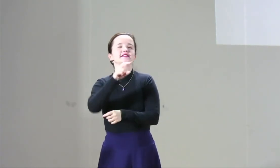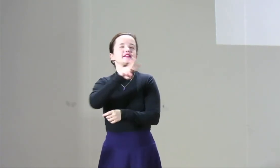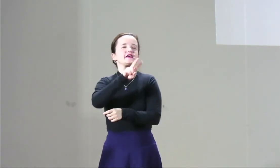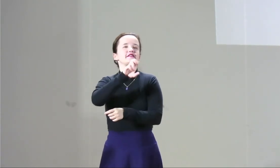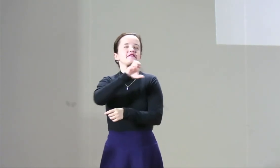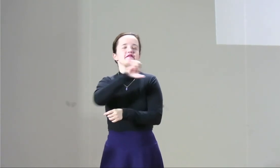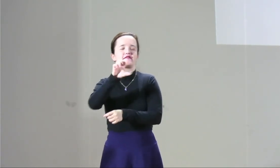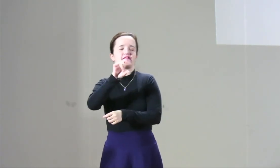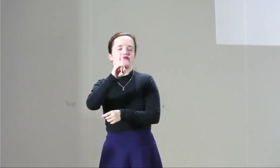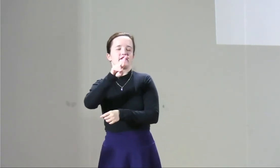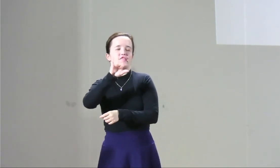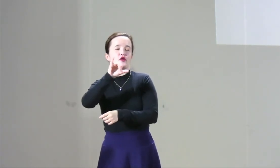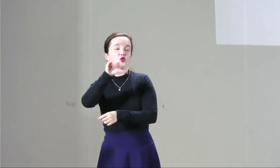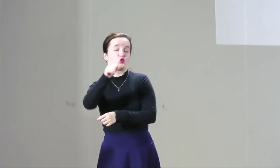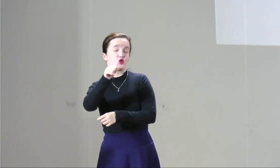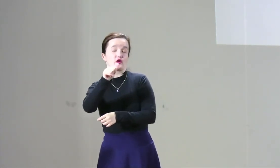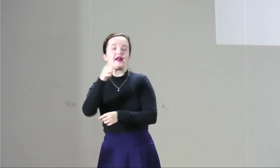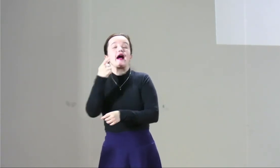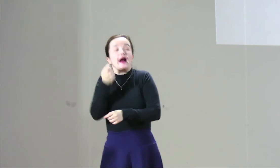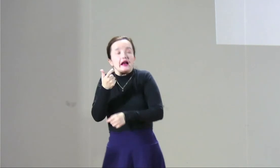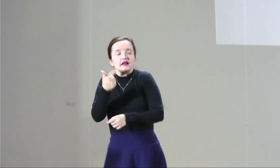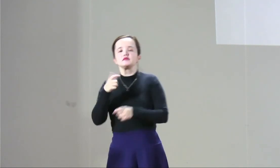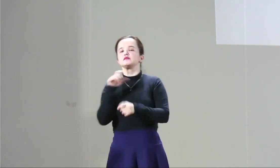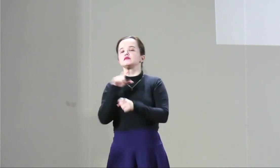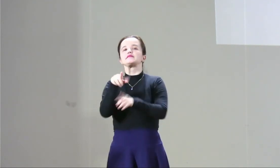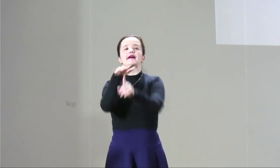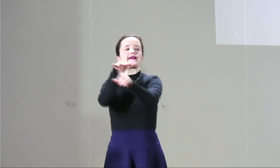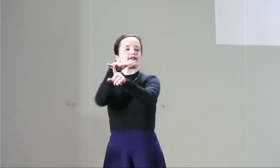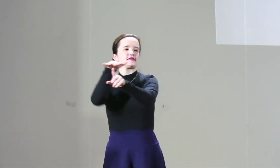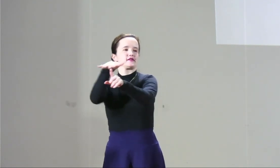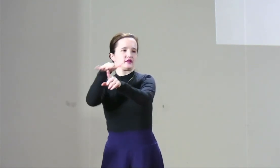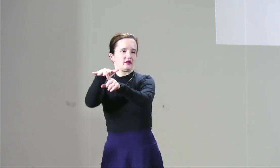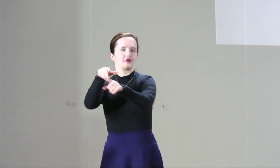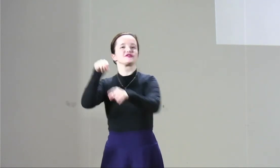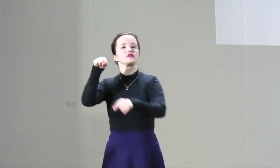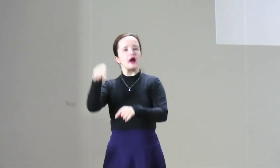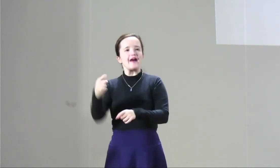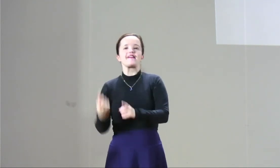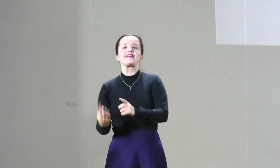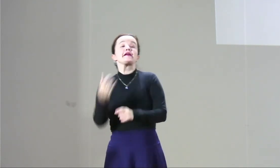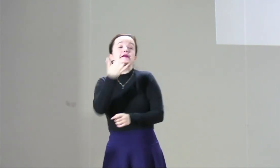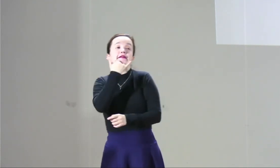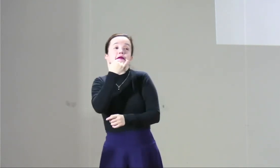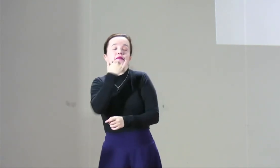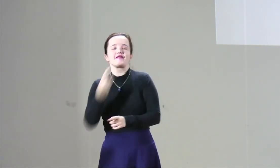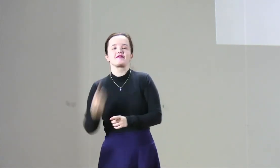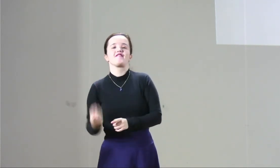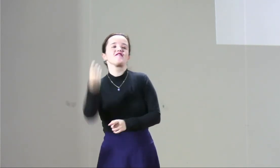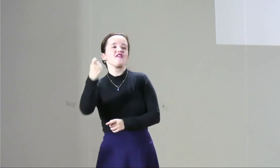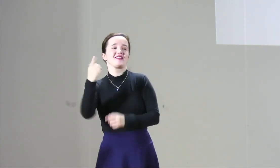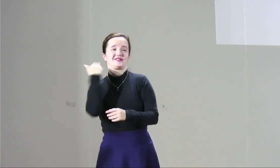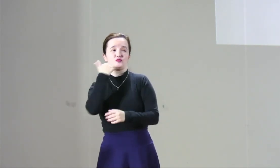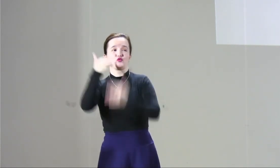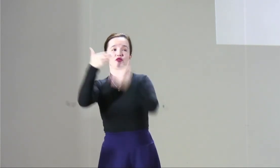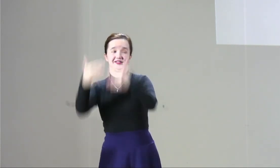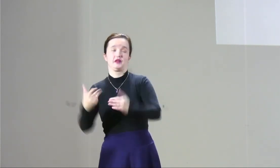de trabajo que permite la veduría esa veduría y esa esa